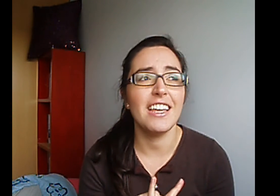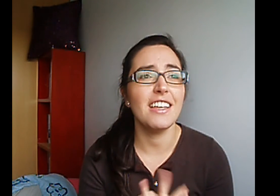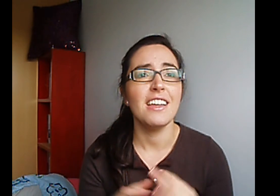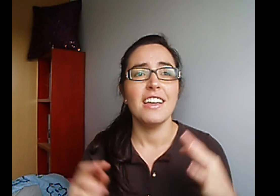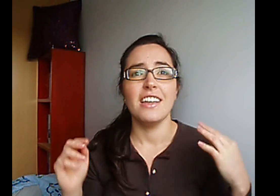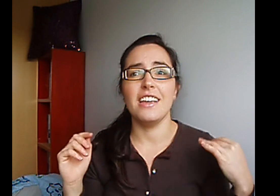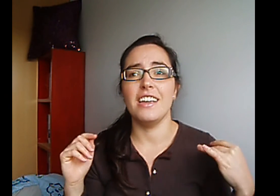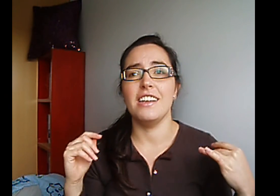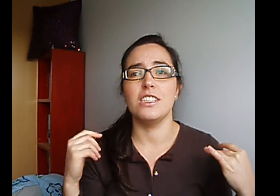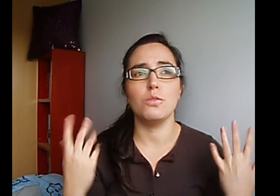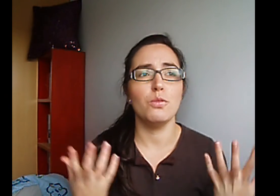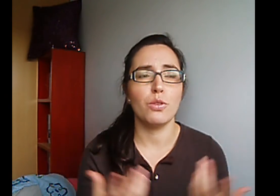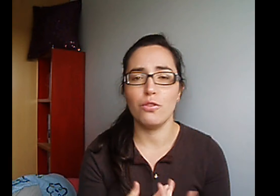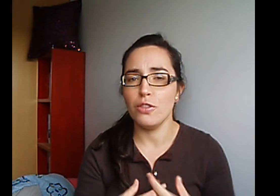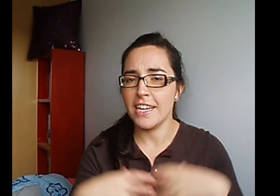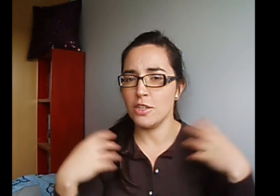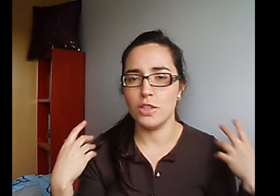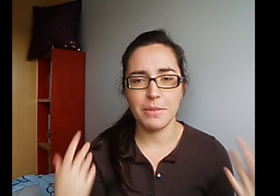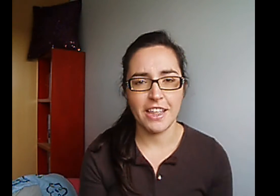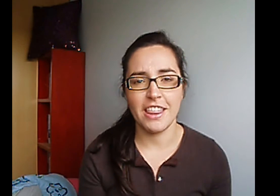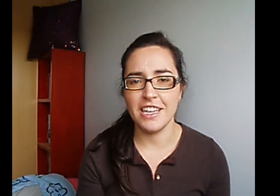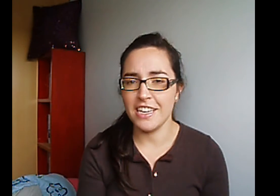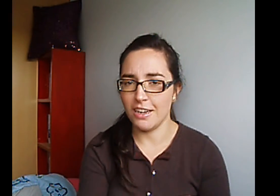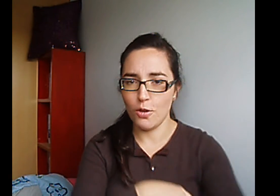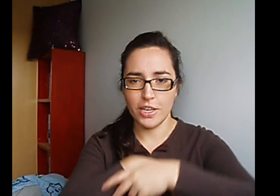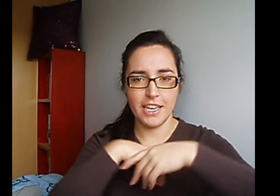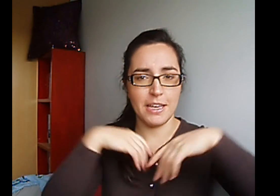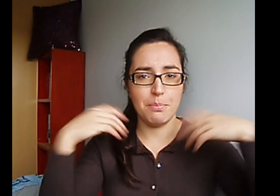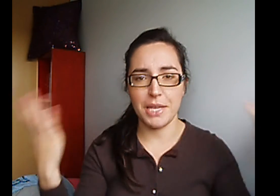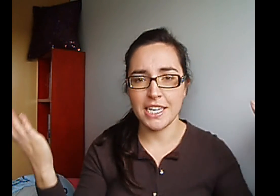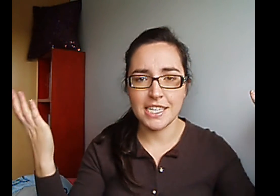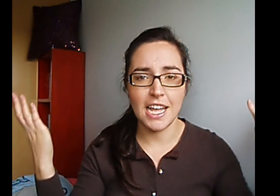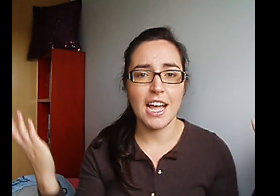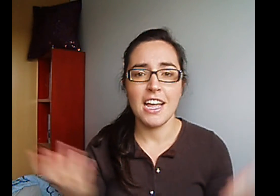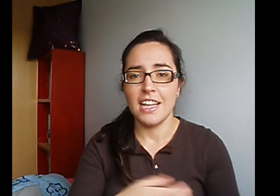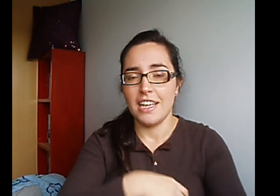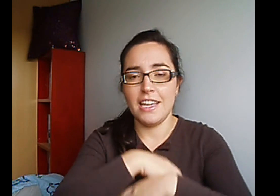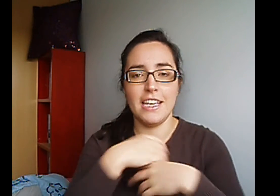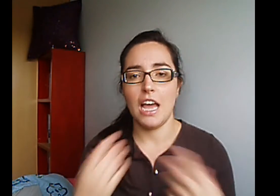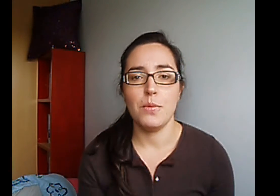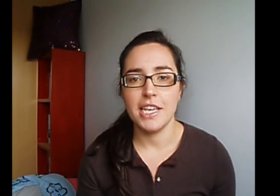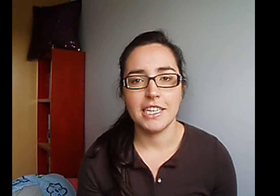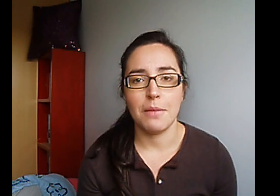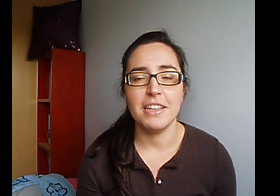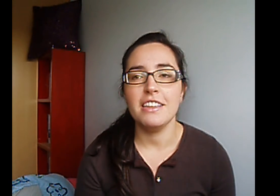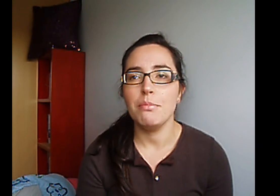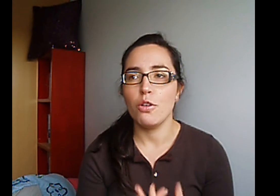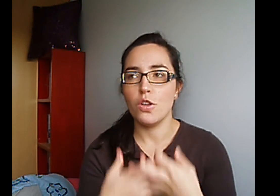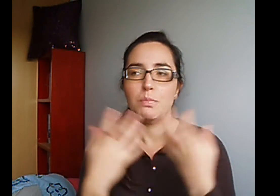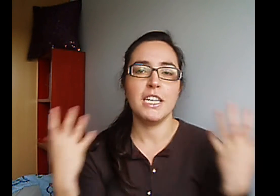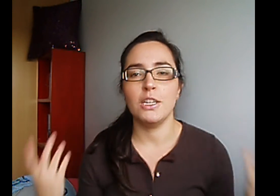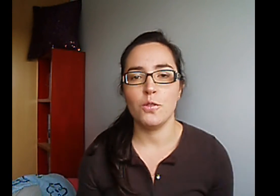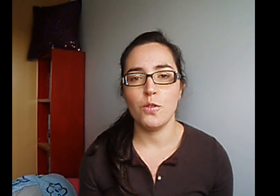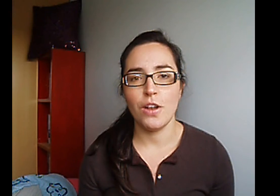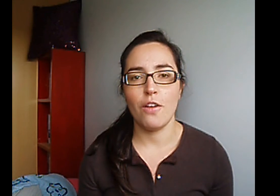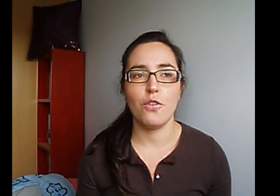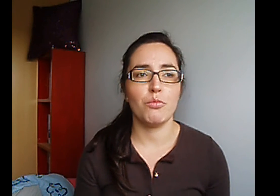Son muy profundas No teme decir Lo que piensa Abiertamente Pero lo explica todo De una forma